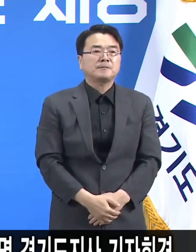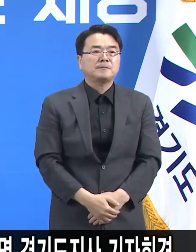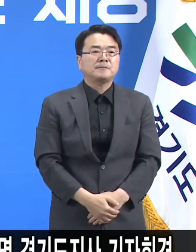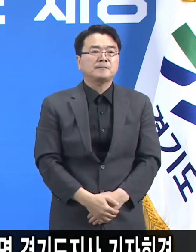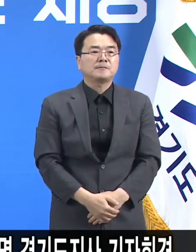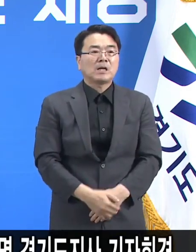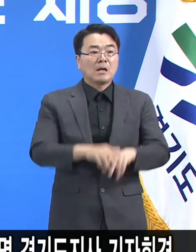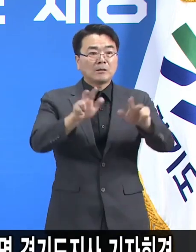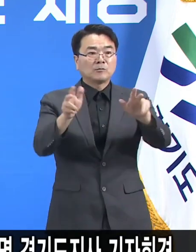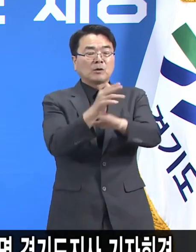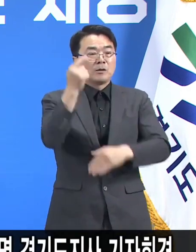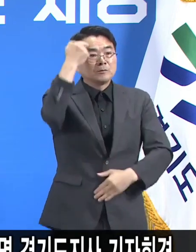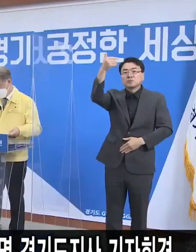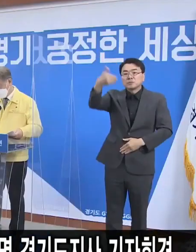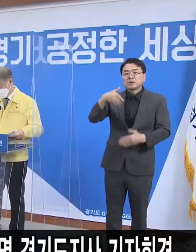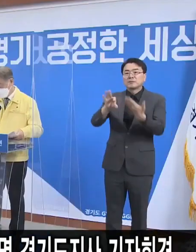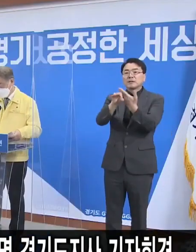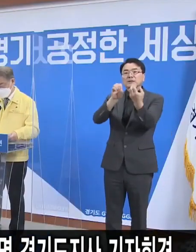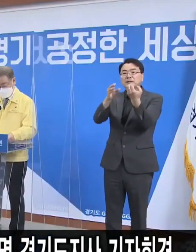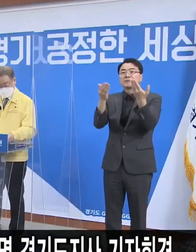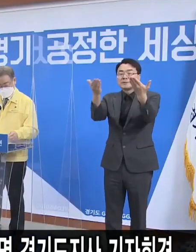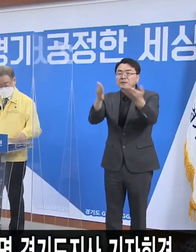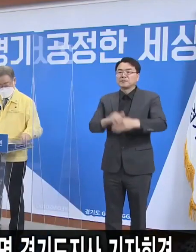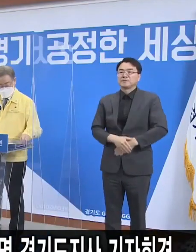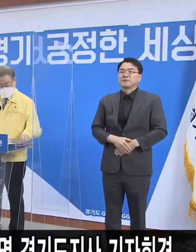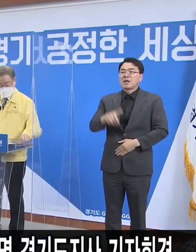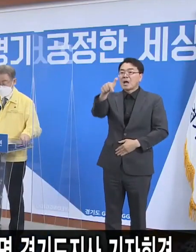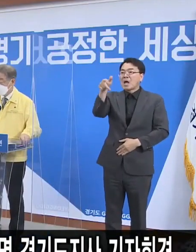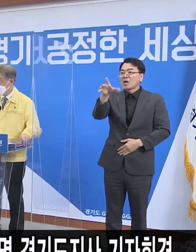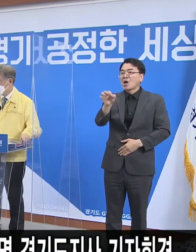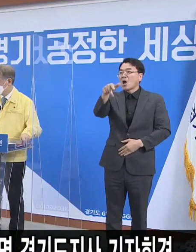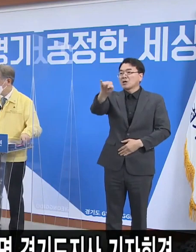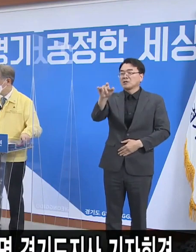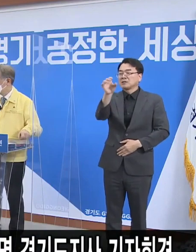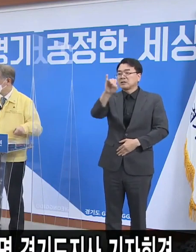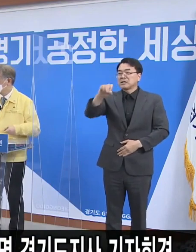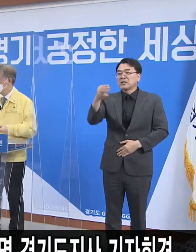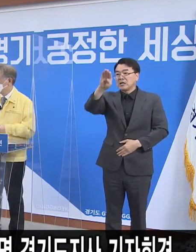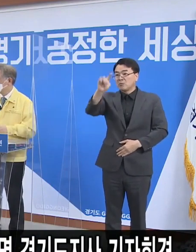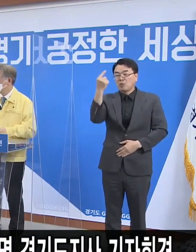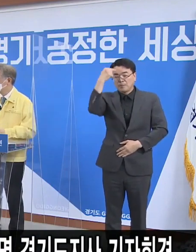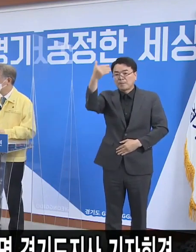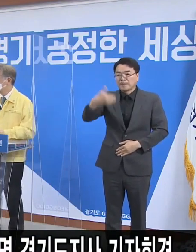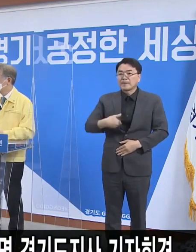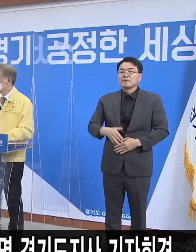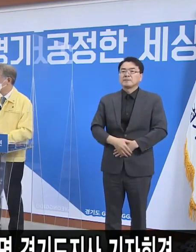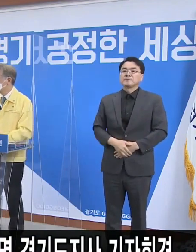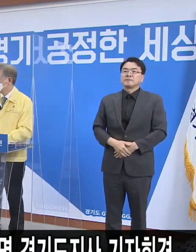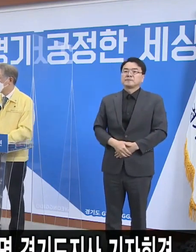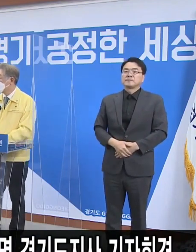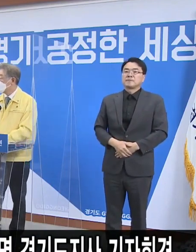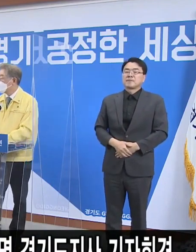질의응답 시간을 갖도록 하겠습니다. 먼저 경기일보 김승수 기자입니다. 중대본 방역정책에 더해서